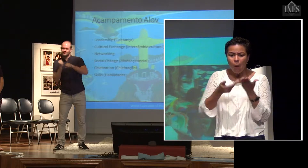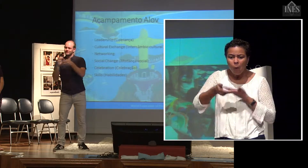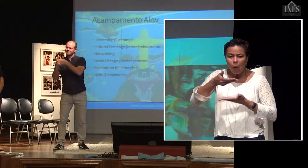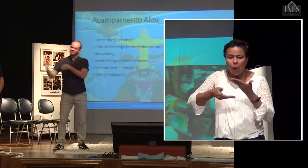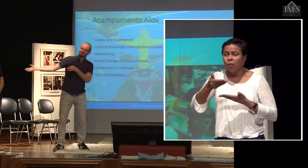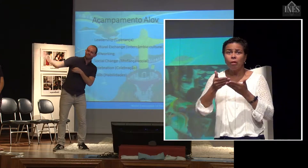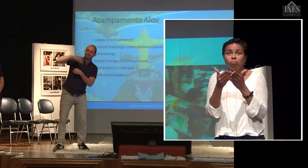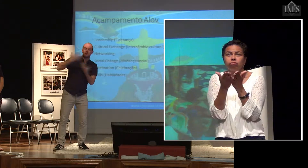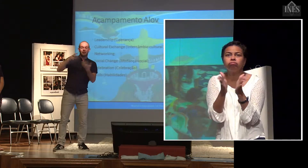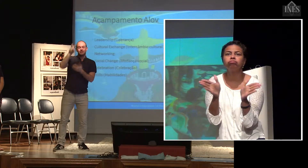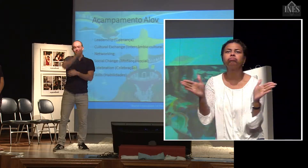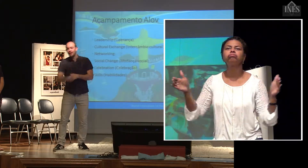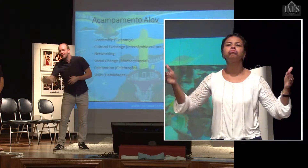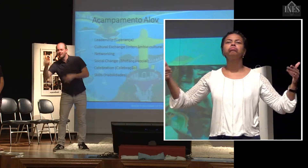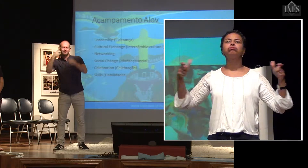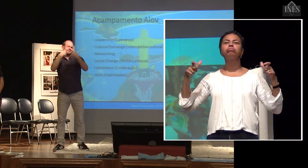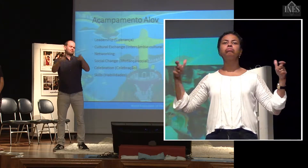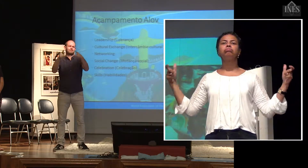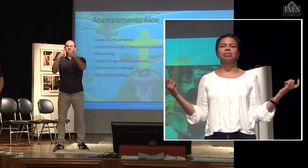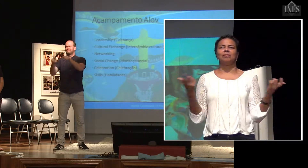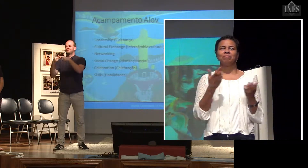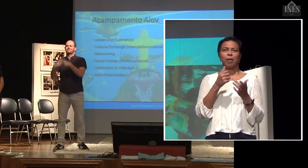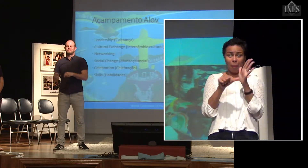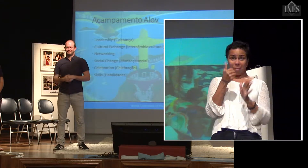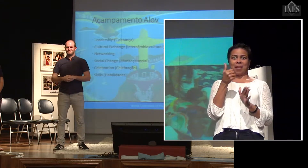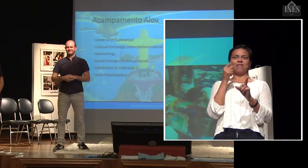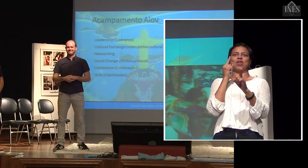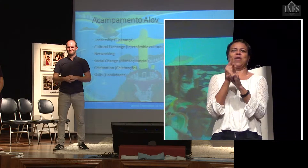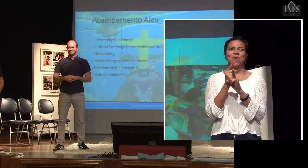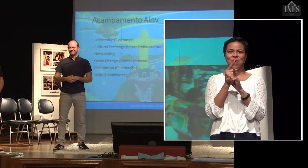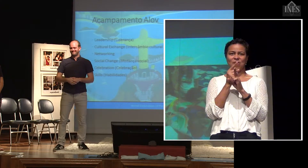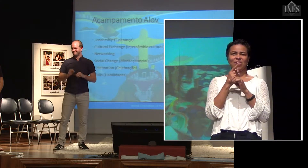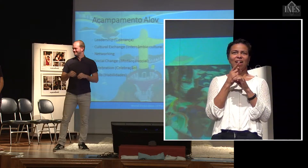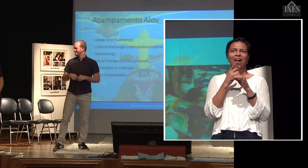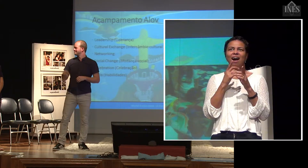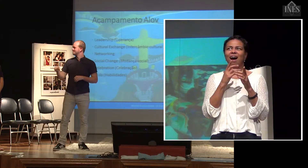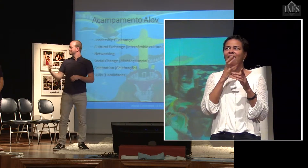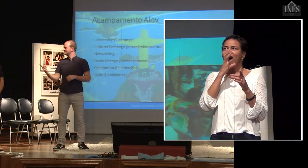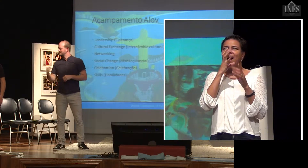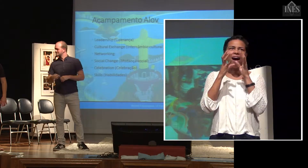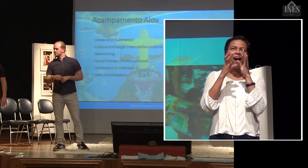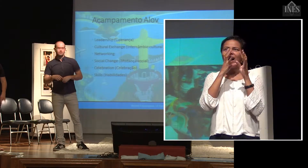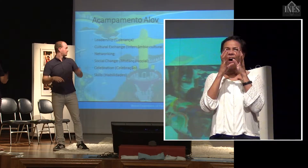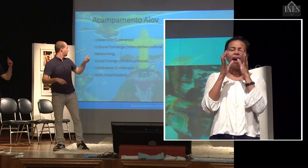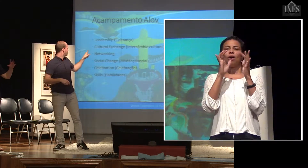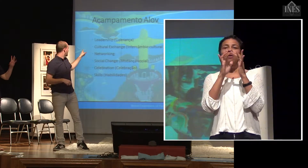um primeiro encontro que vai formando uma rede de viagens e de outros contatos, informações que a gente pode ter.